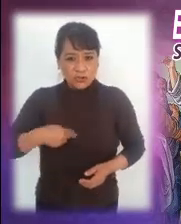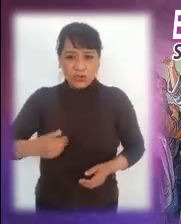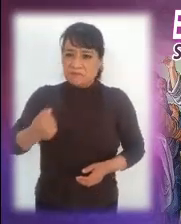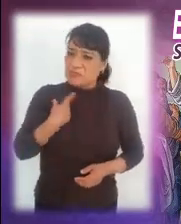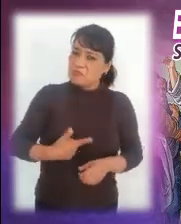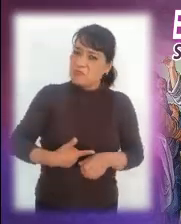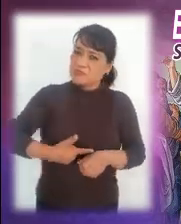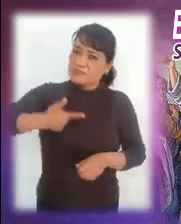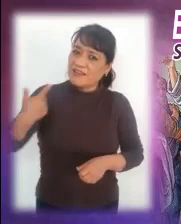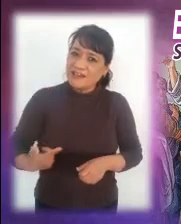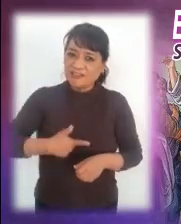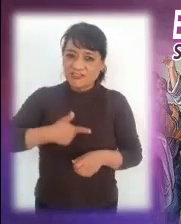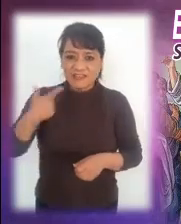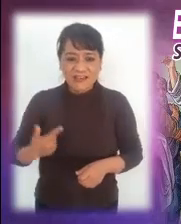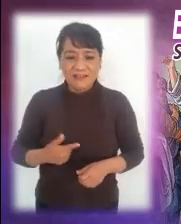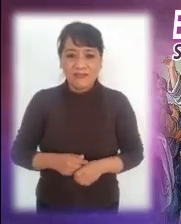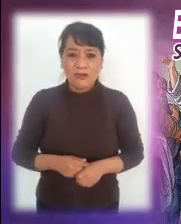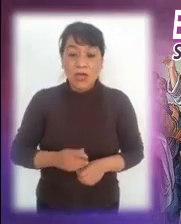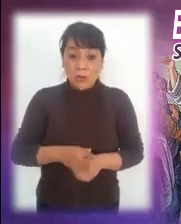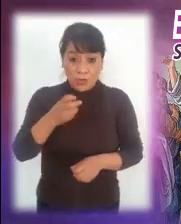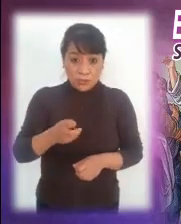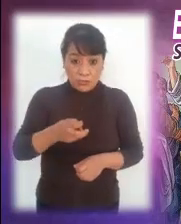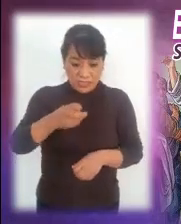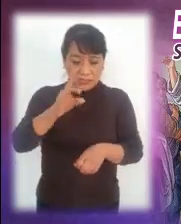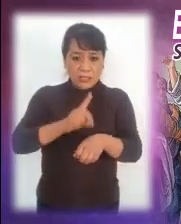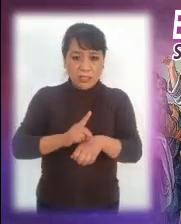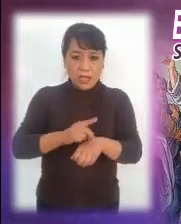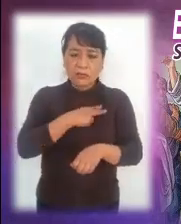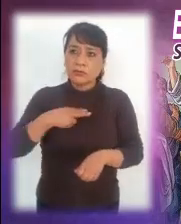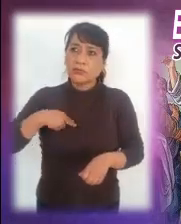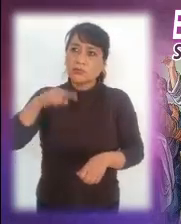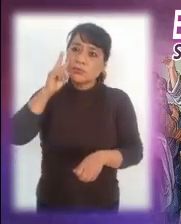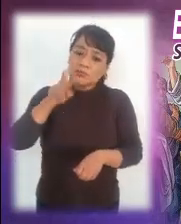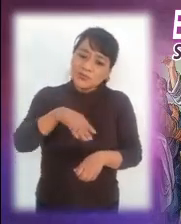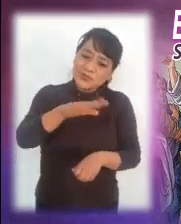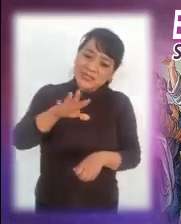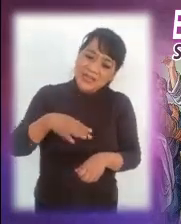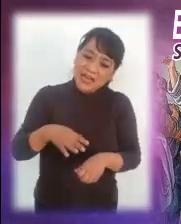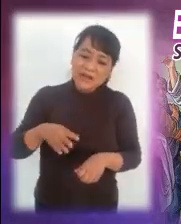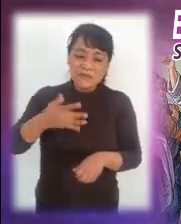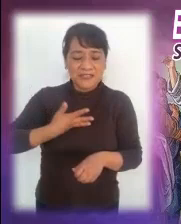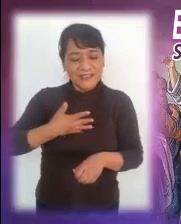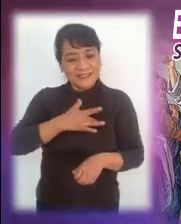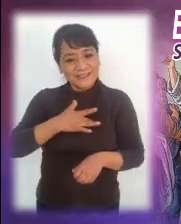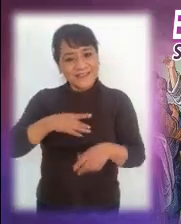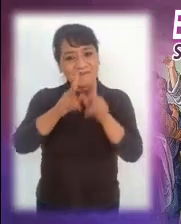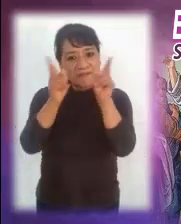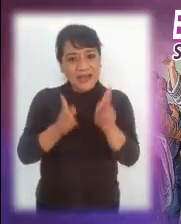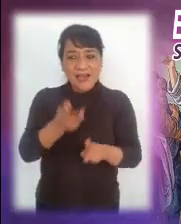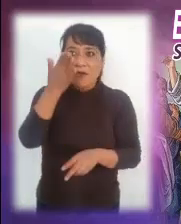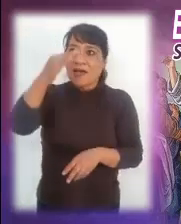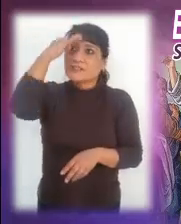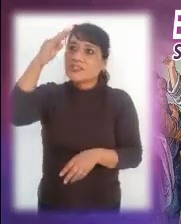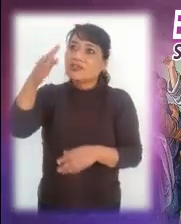nosotros mismos. Por eso, en este día busquemos estar en paz. Pidamos al Señor que nos